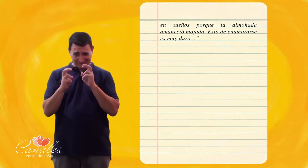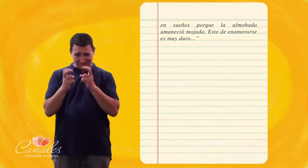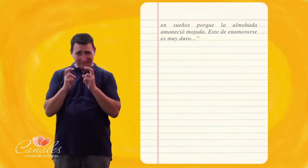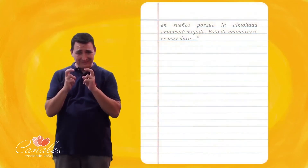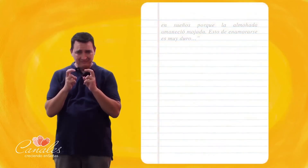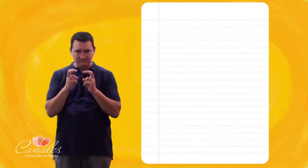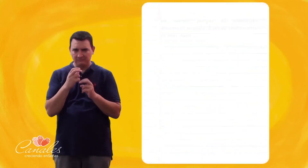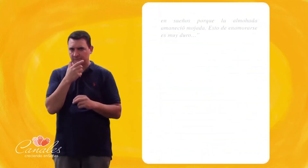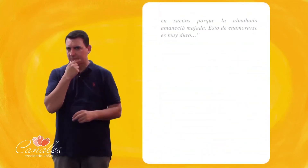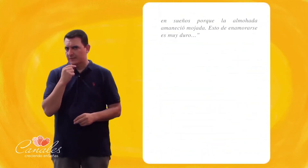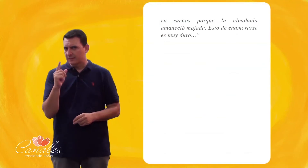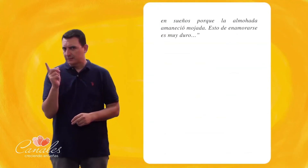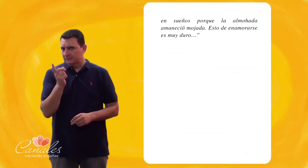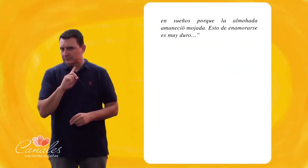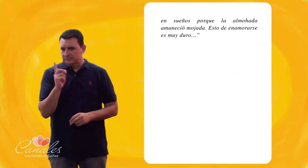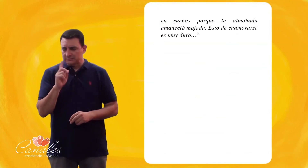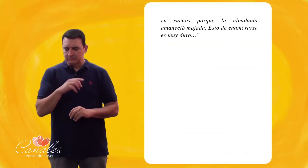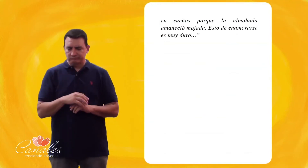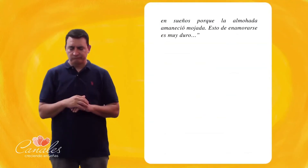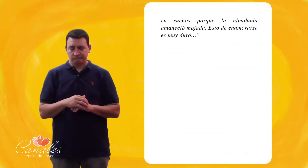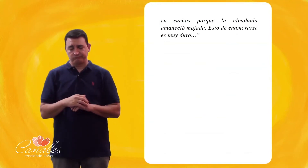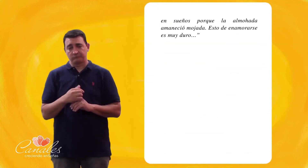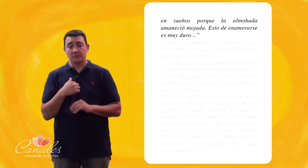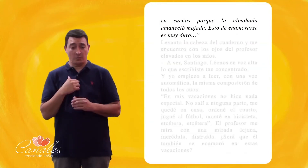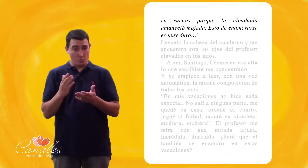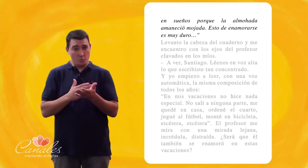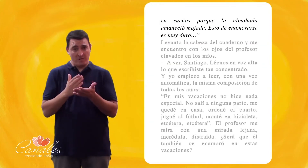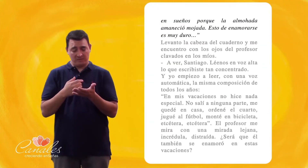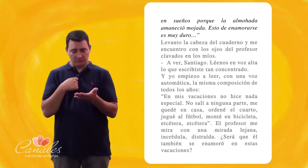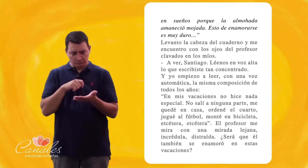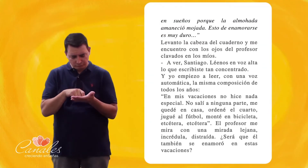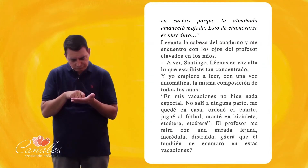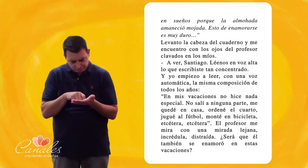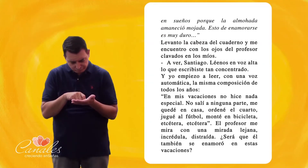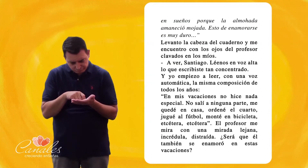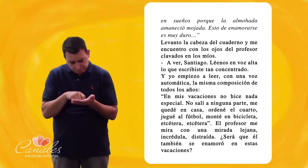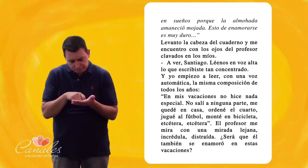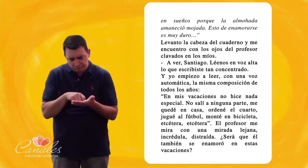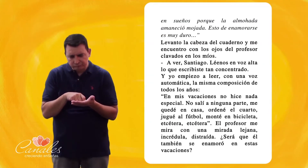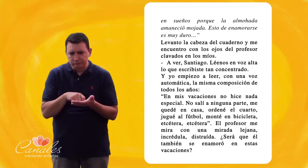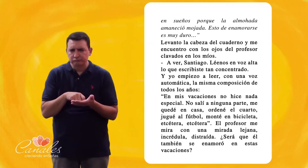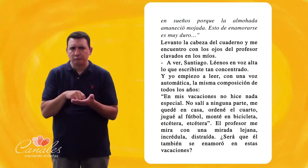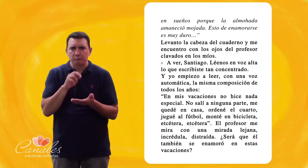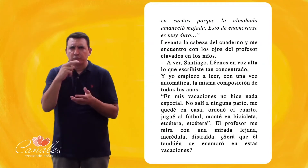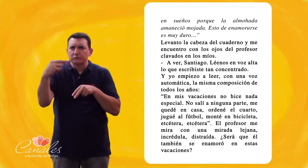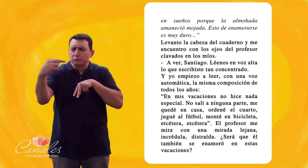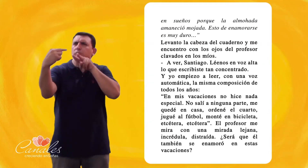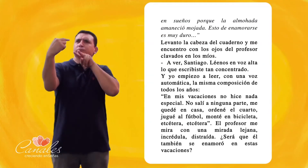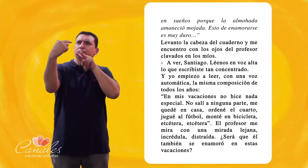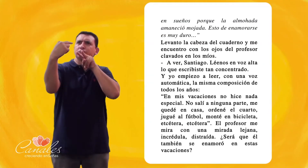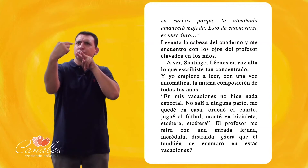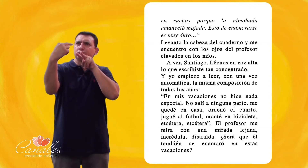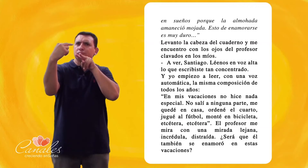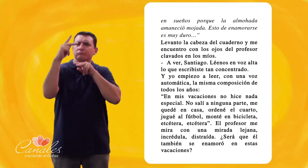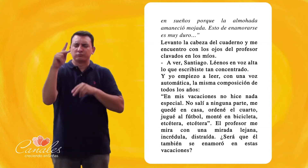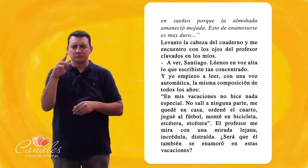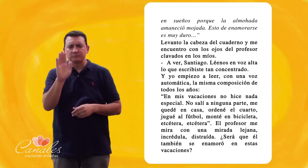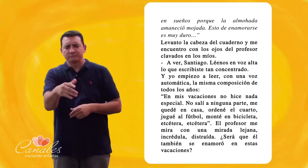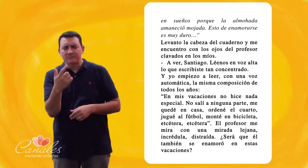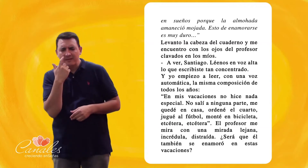Esto de enamorarse Es muy duro Levanto la cabeza Del cuaderno Y me encuentro Con los ojos Del profesor Clavados en